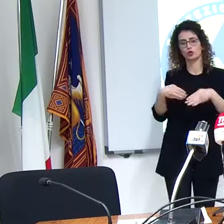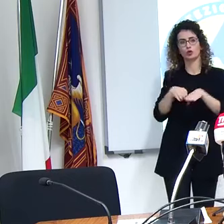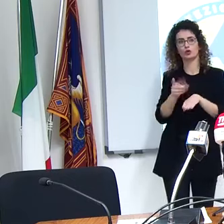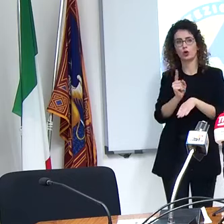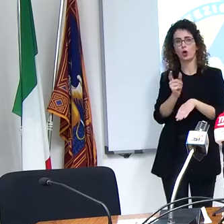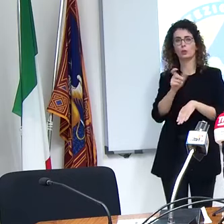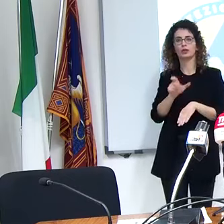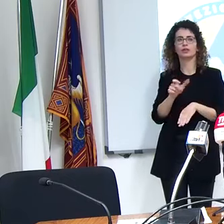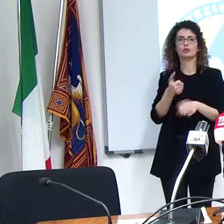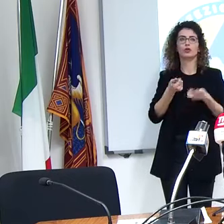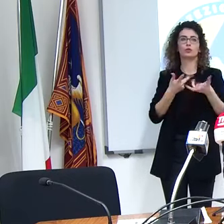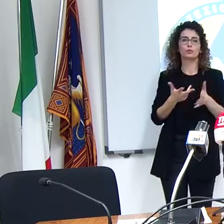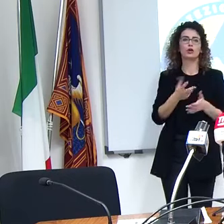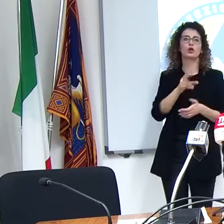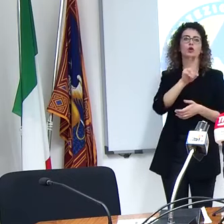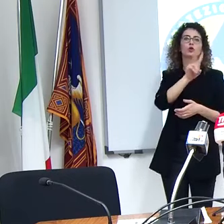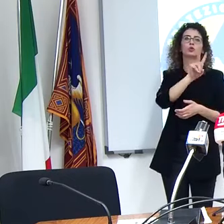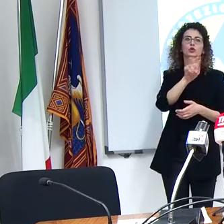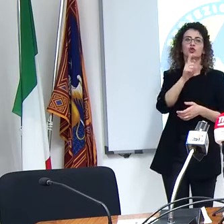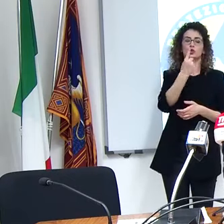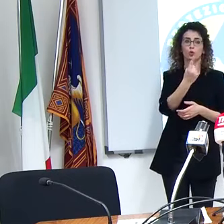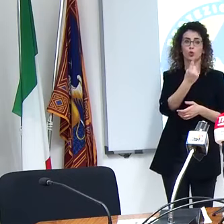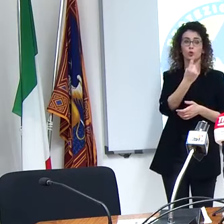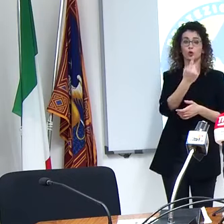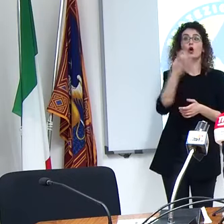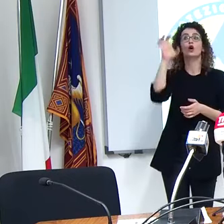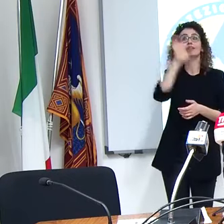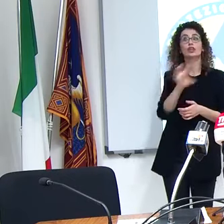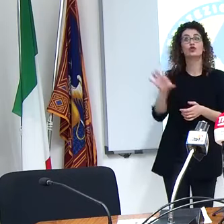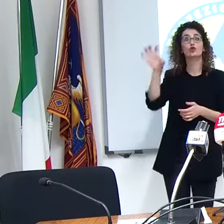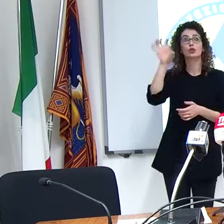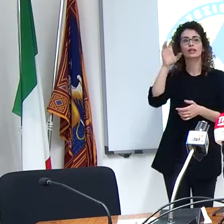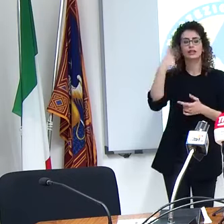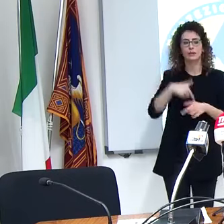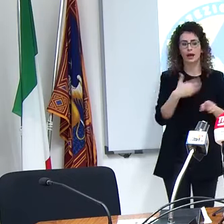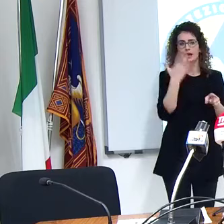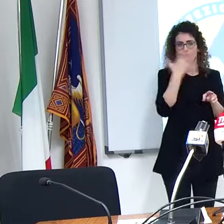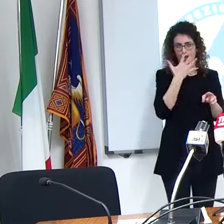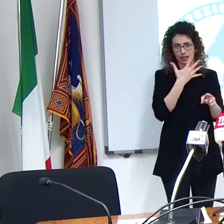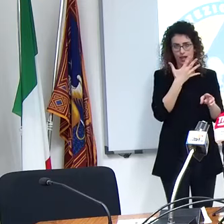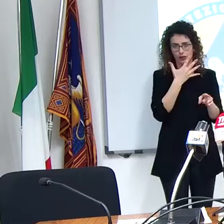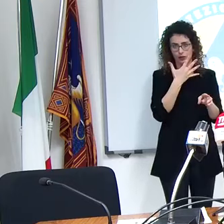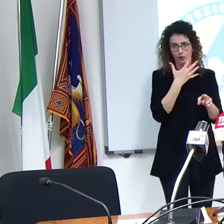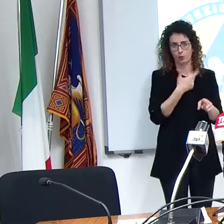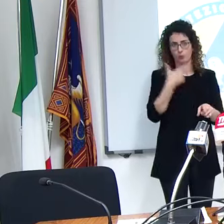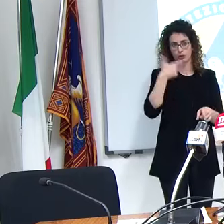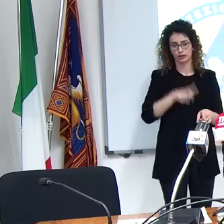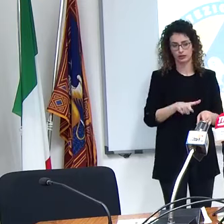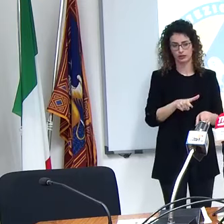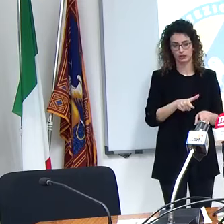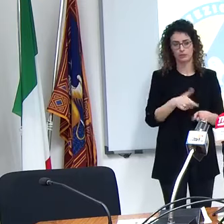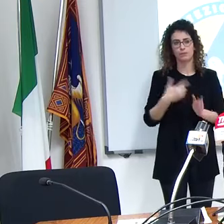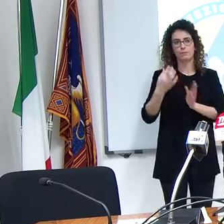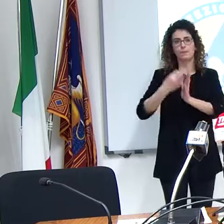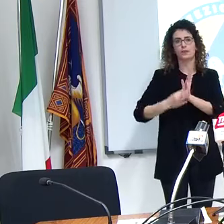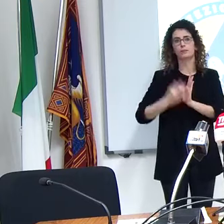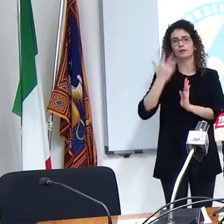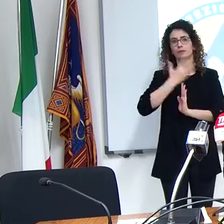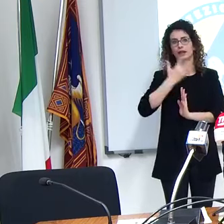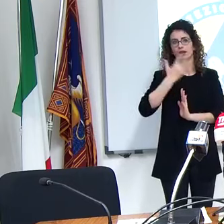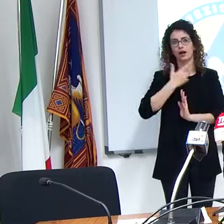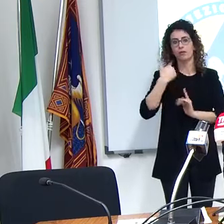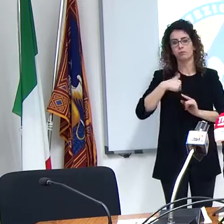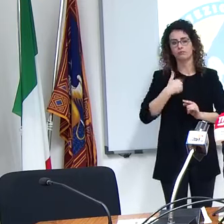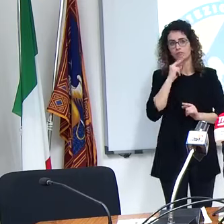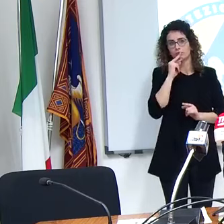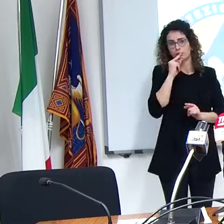a livello regionale sì ma questo è sbagliato perché le dico che la norma è sbagliata perché la norma mi dato